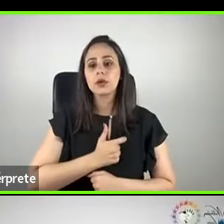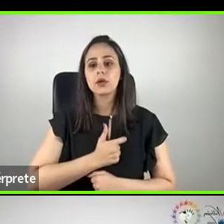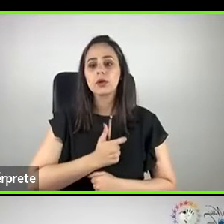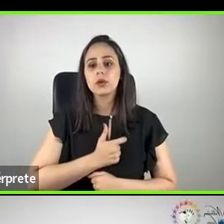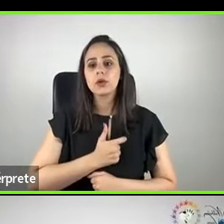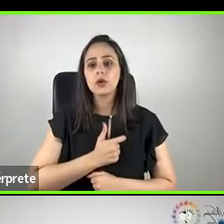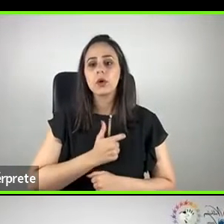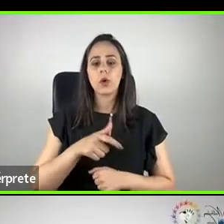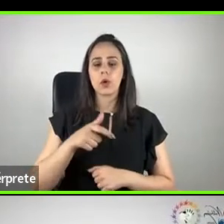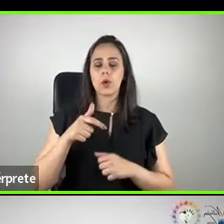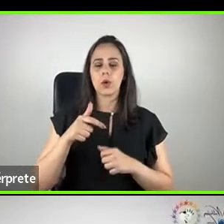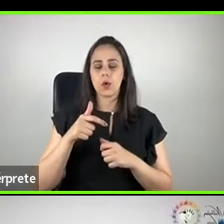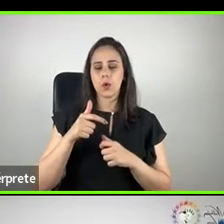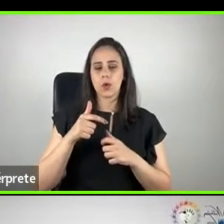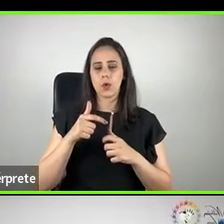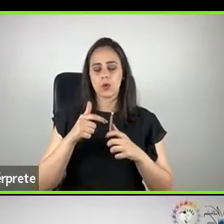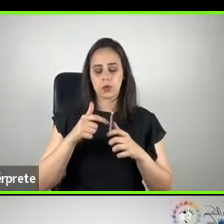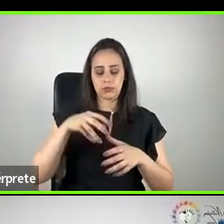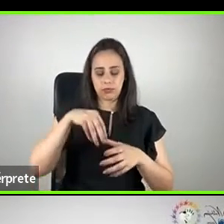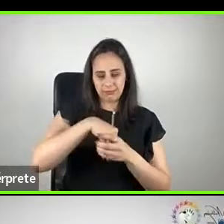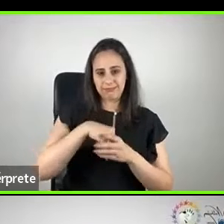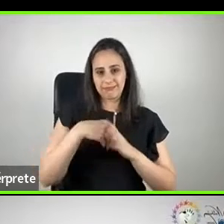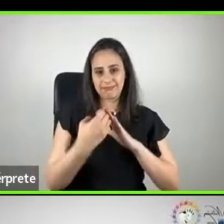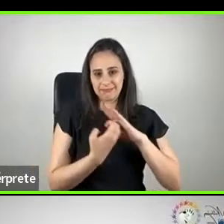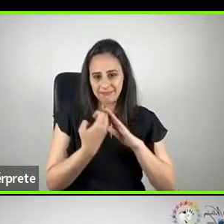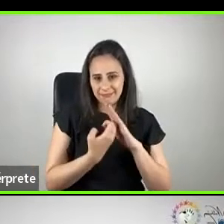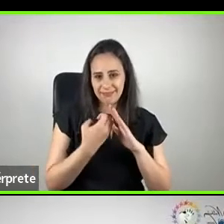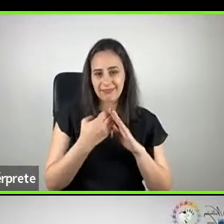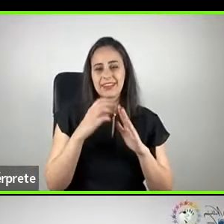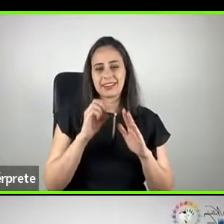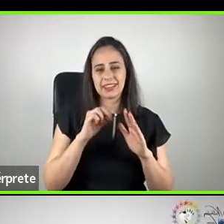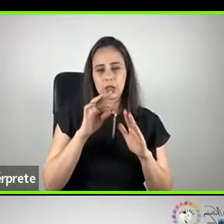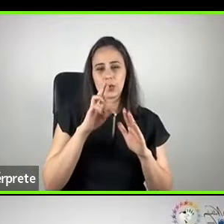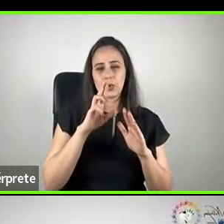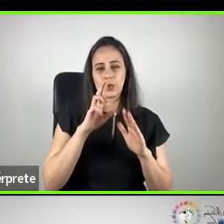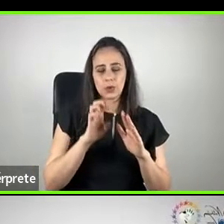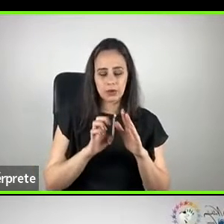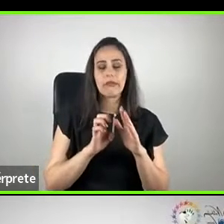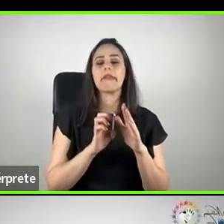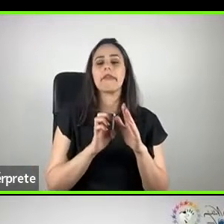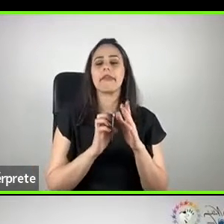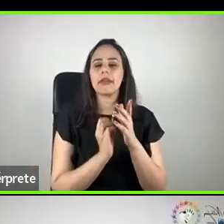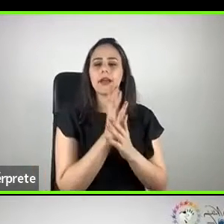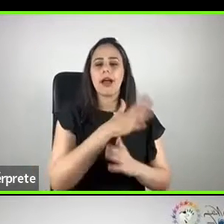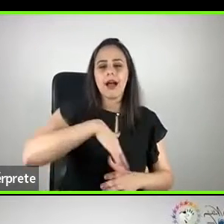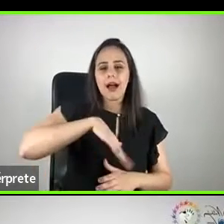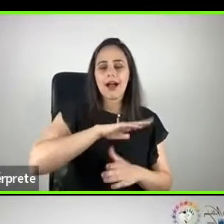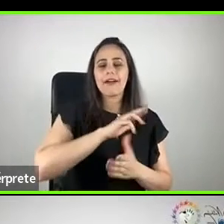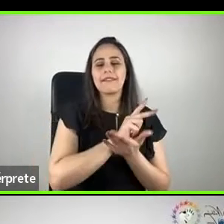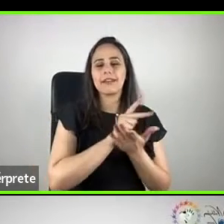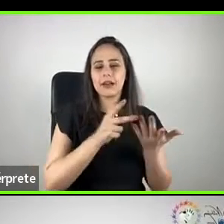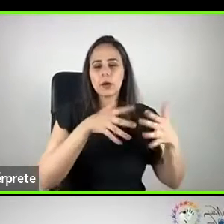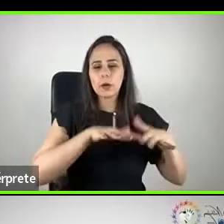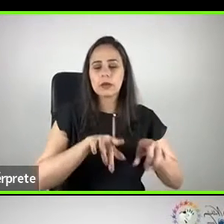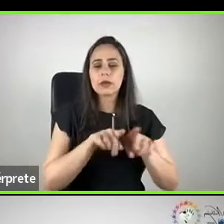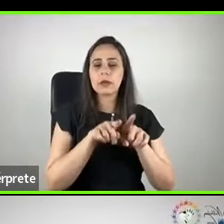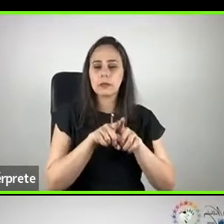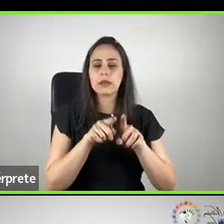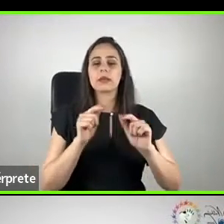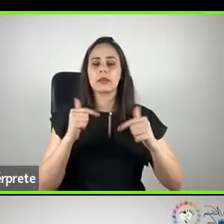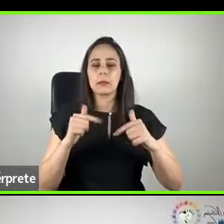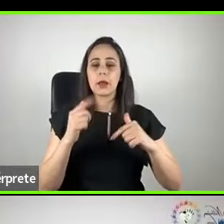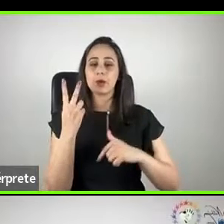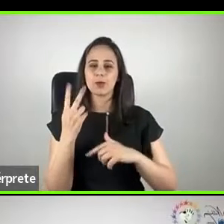uma área de acessibilidade na Centro, eu sou conselheiro de duas startups de impacto.